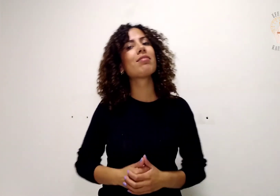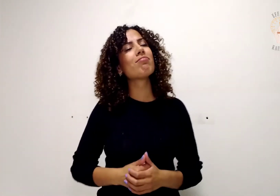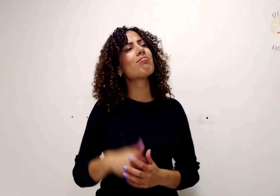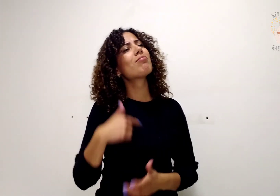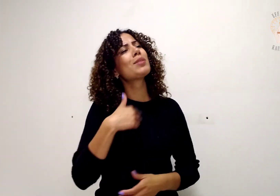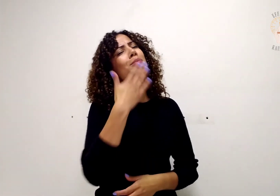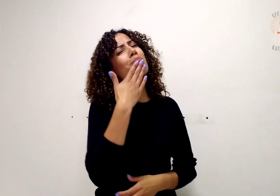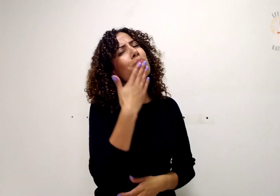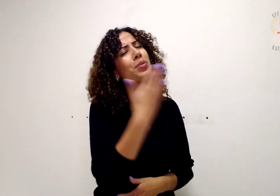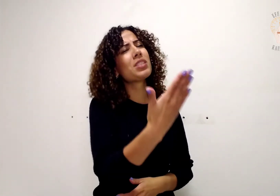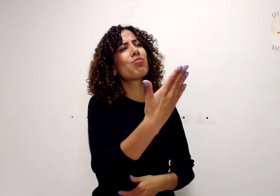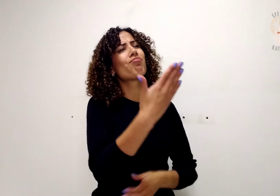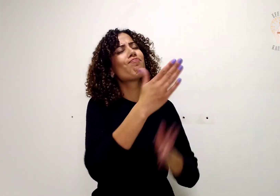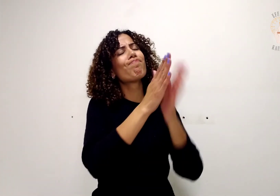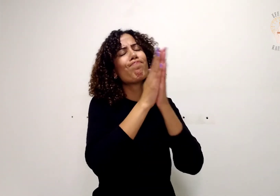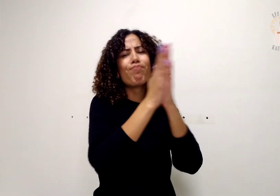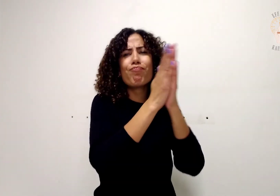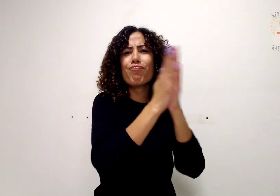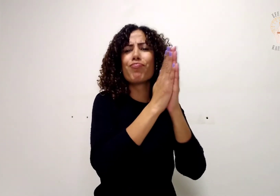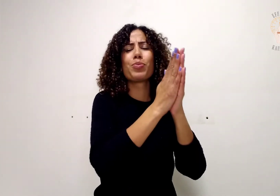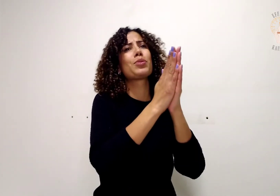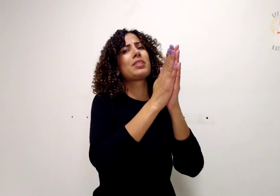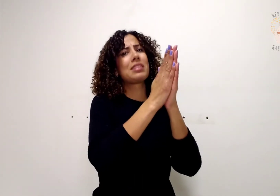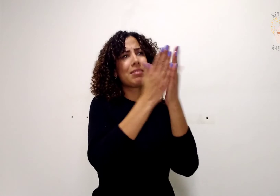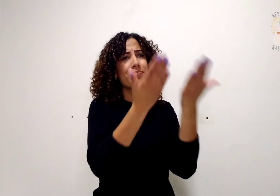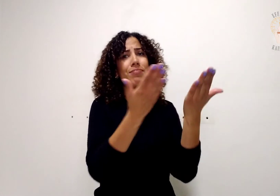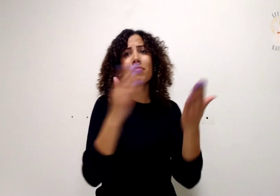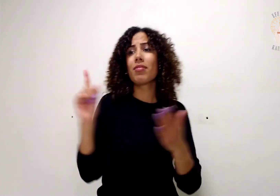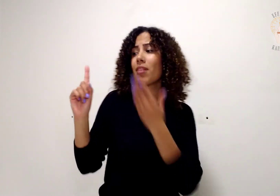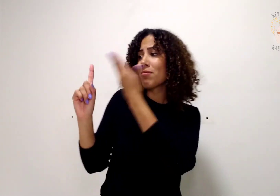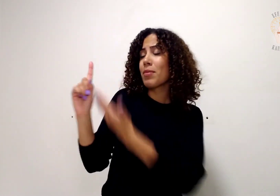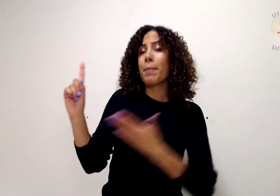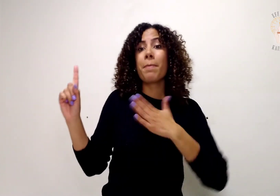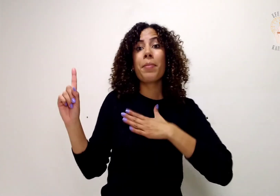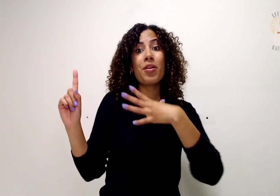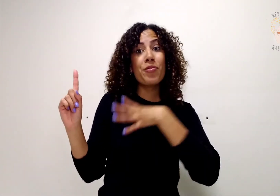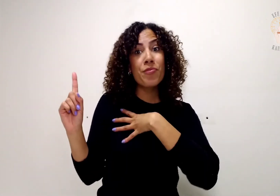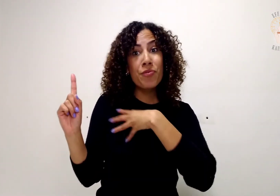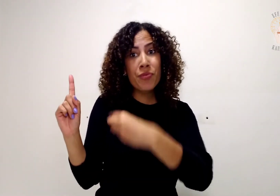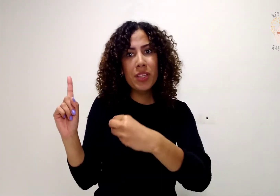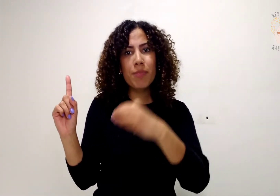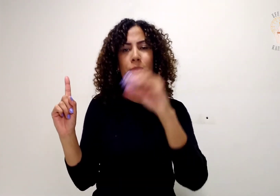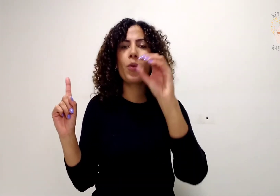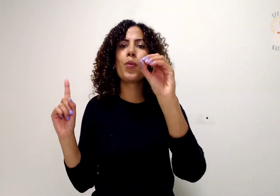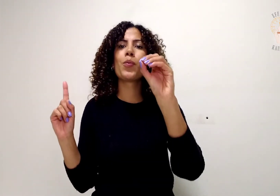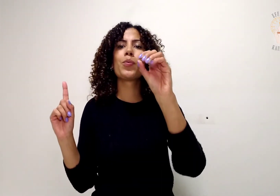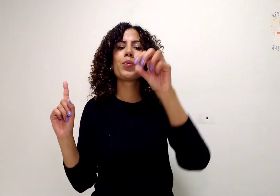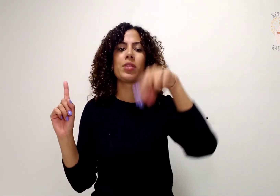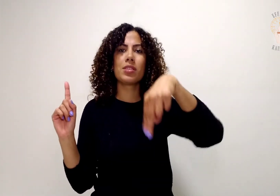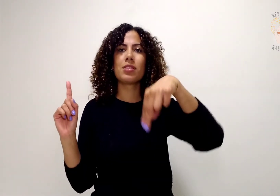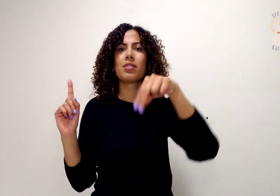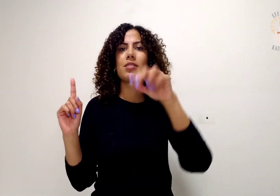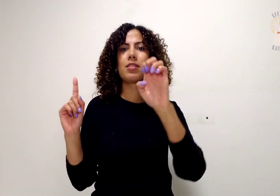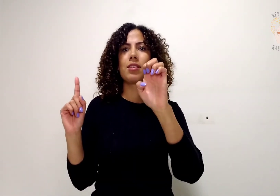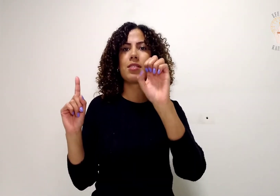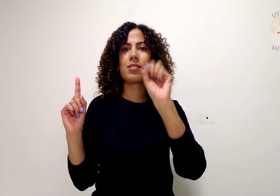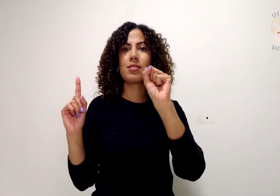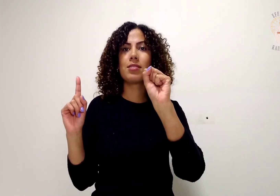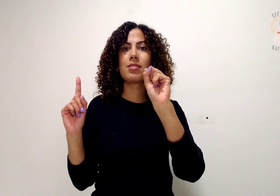faço-te um pedido em favor do meu Filho, que fiz nascer